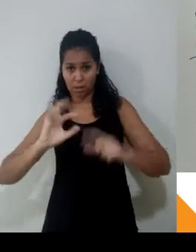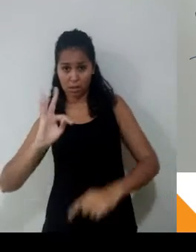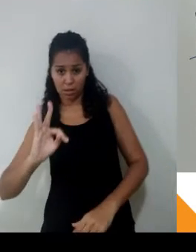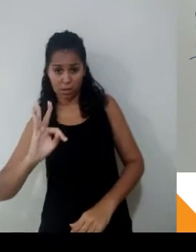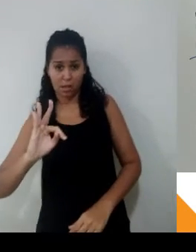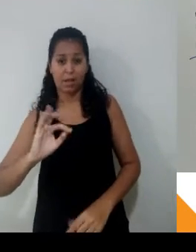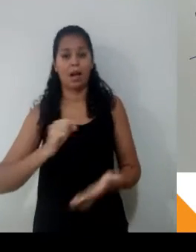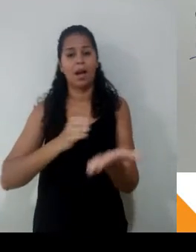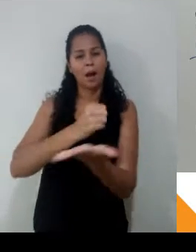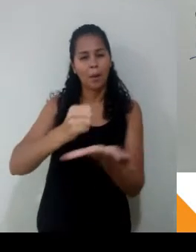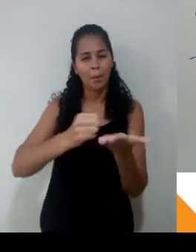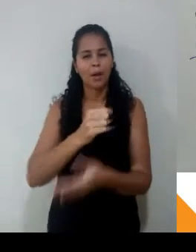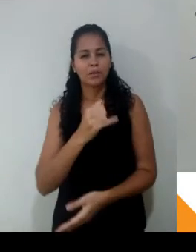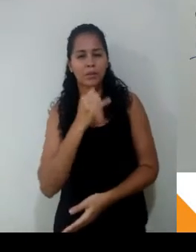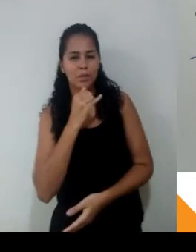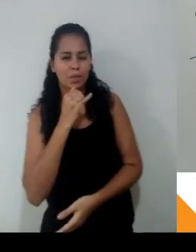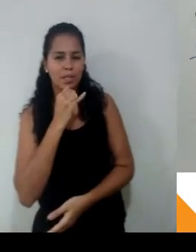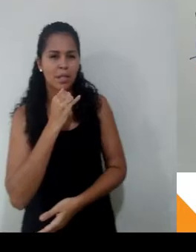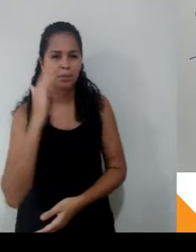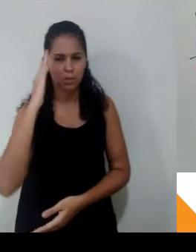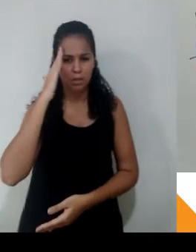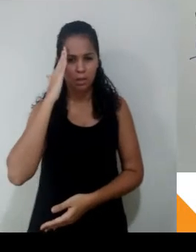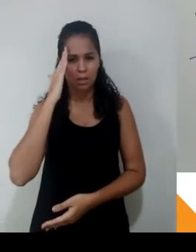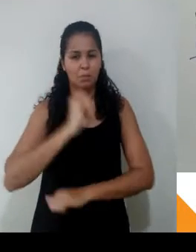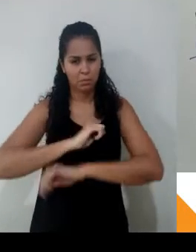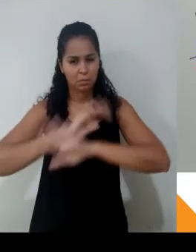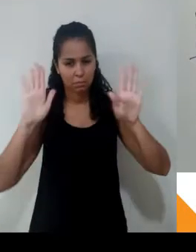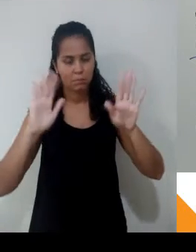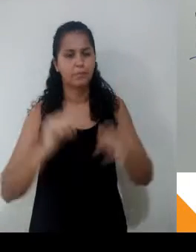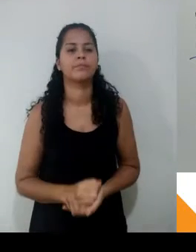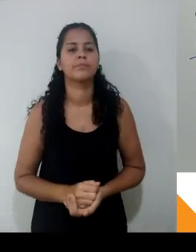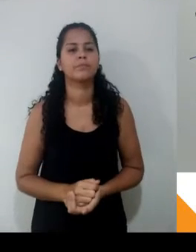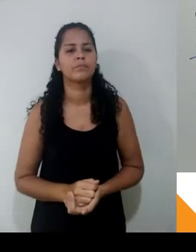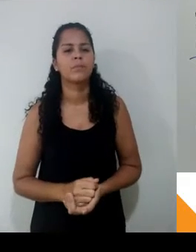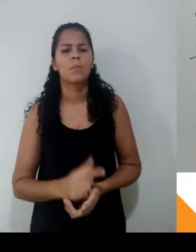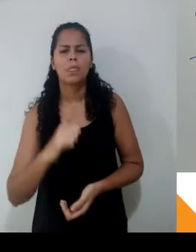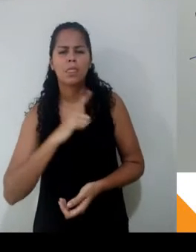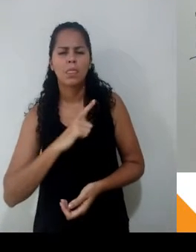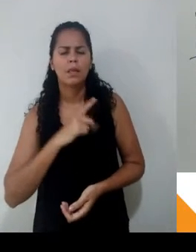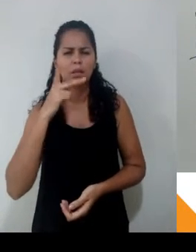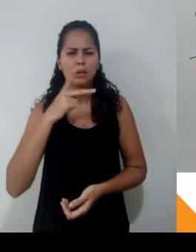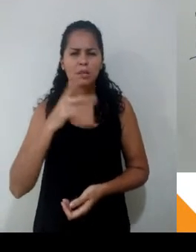num tempo fixo. Se você trocar o tempo com a velocidade, se você trocar aqui, tempo e velocidade,